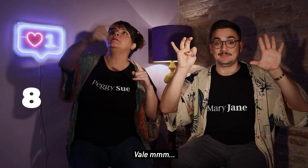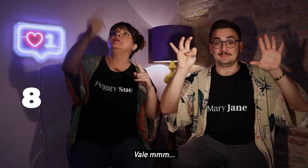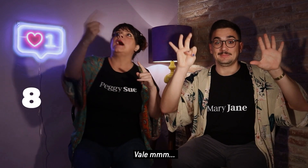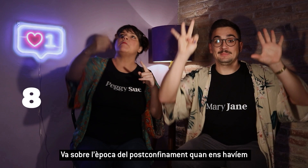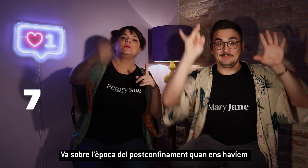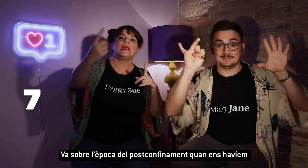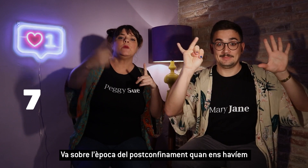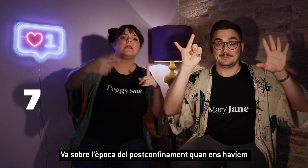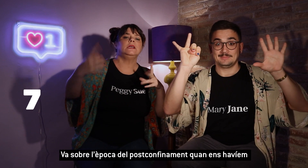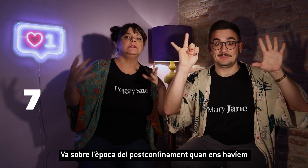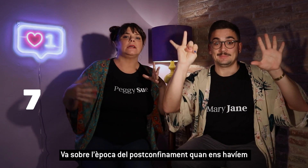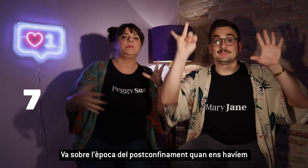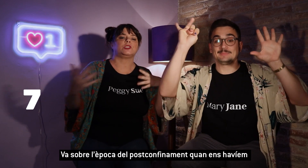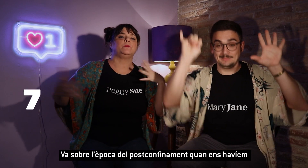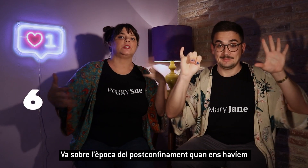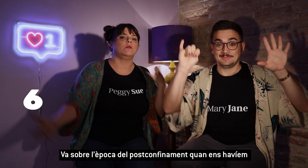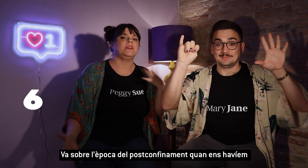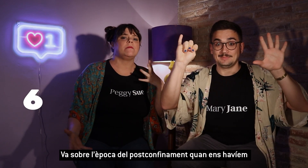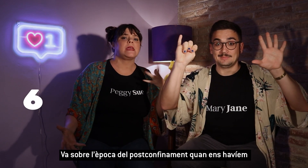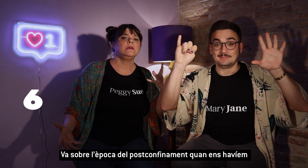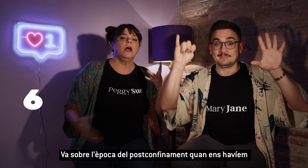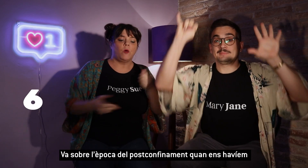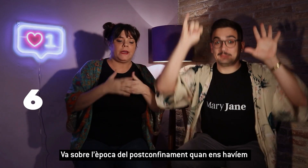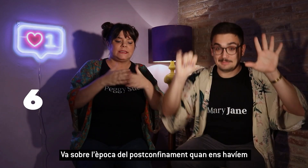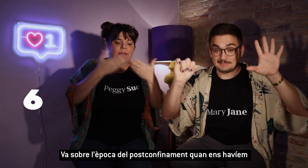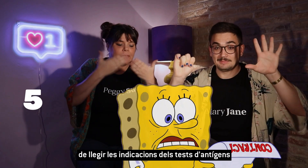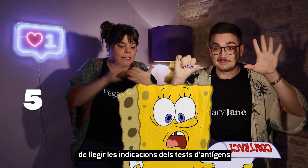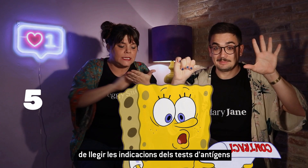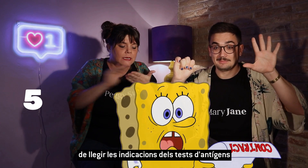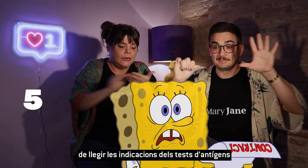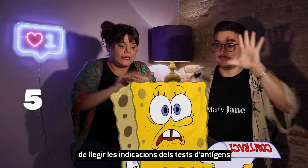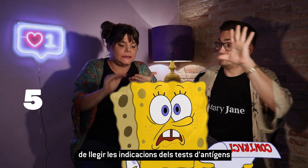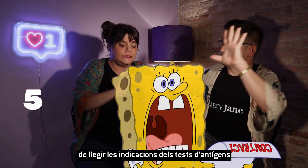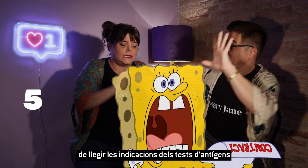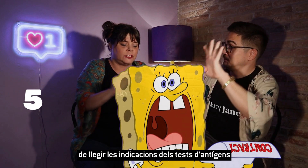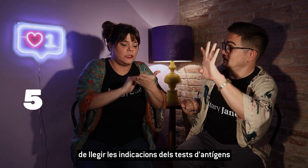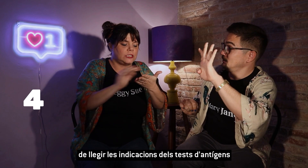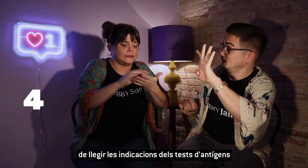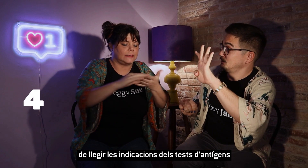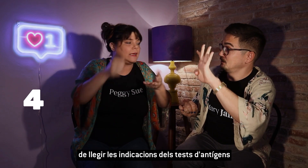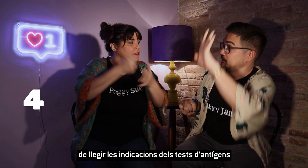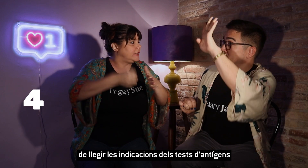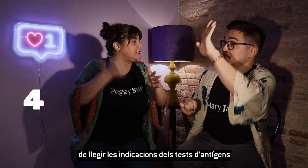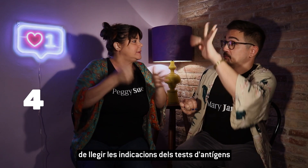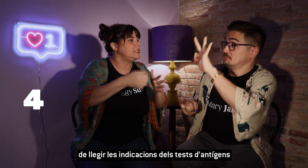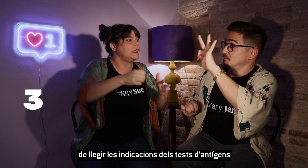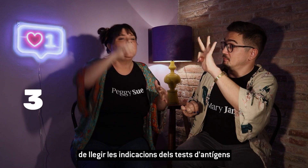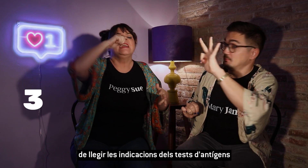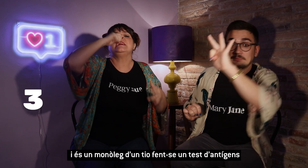Va ser a l'època del postconfinament, quan ens havíem de llegir les indicacions dels test d'antígens i